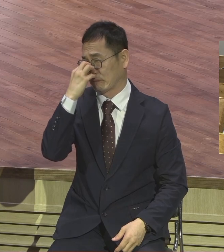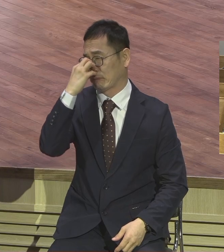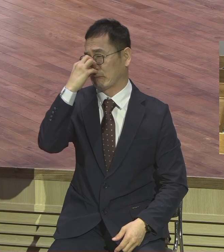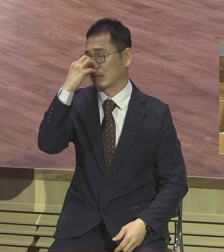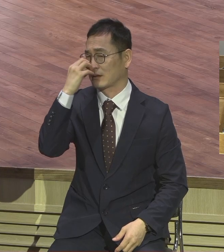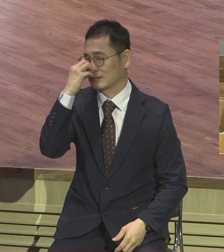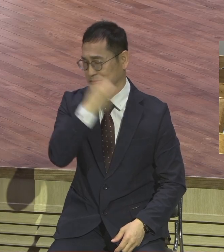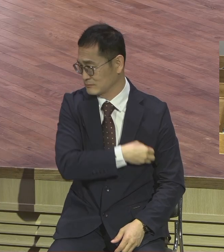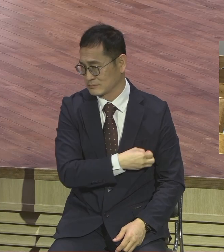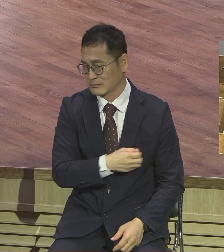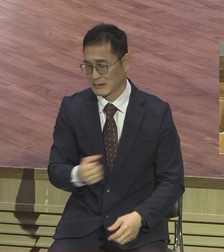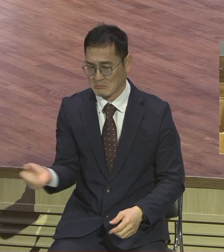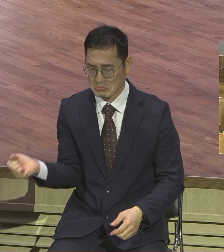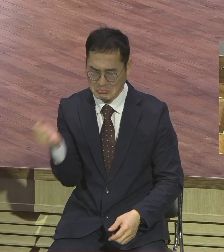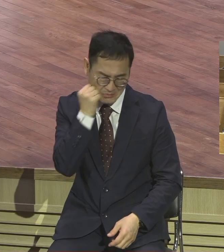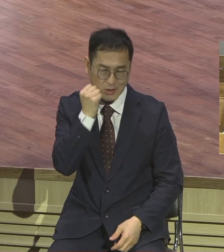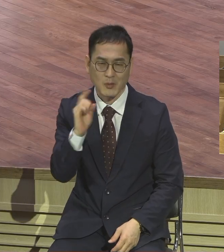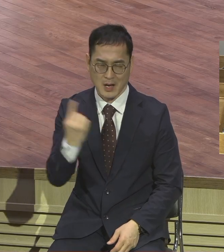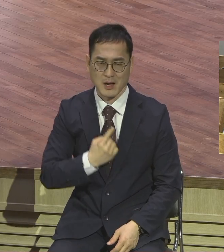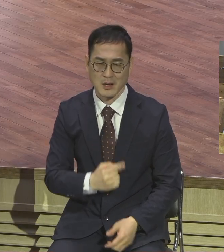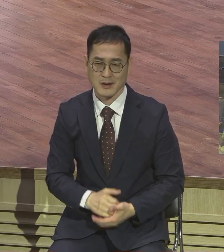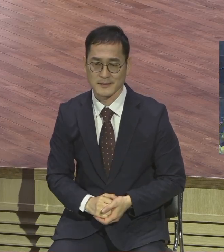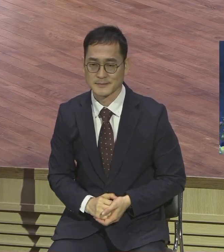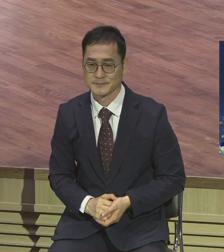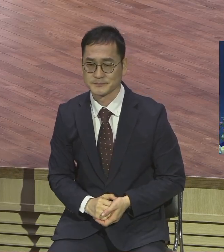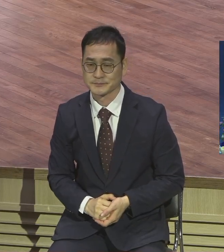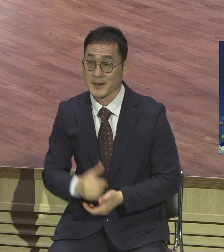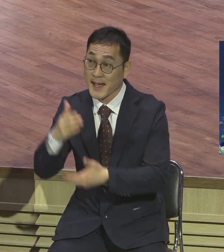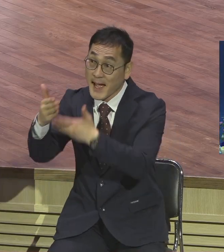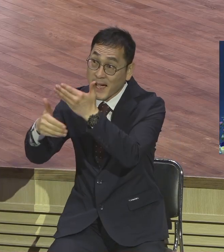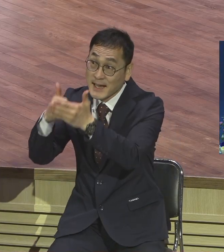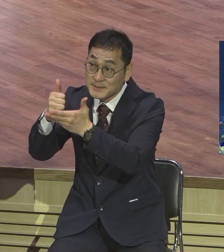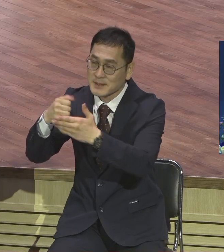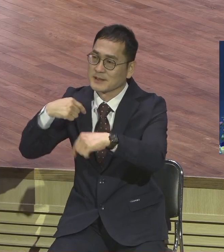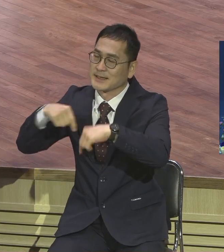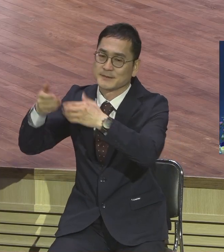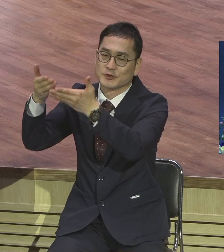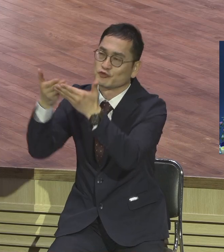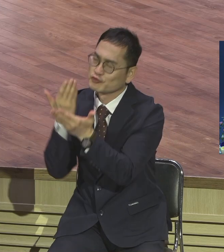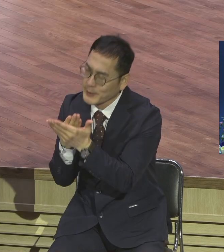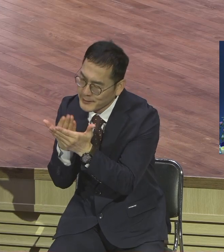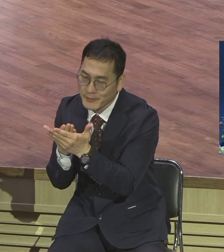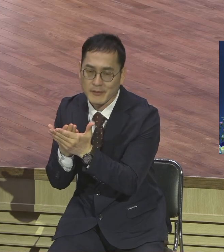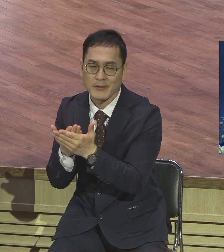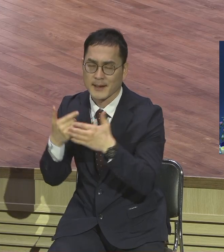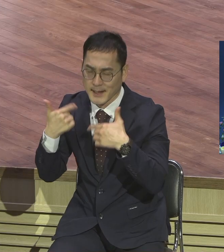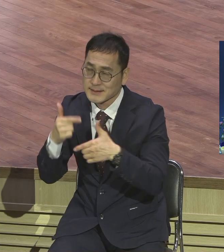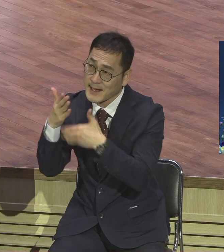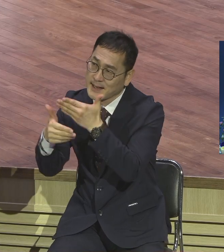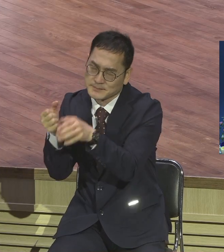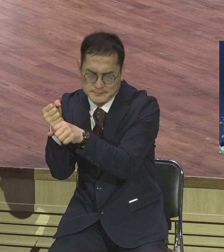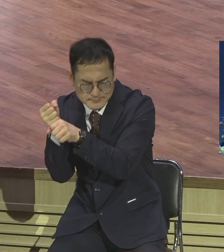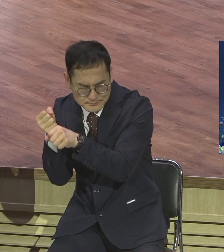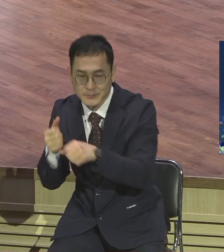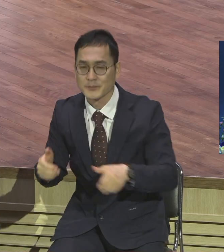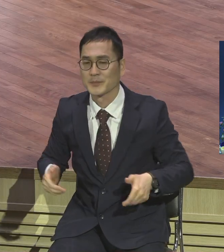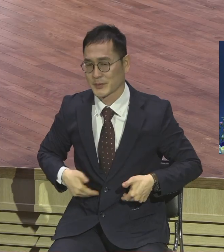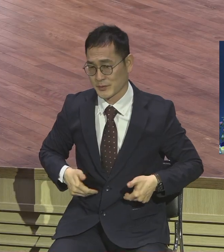일거수일투족 하나님의 다스림을 받는 삶으로 살아야 된다. 그 말이에요. 그 핵심이 뭡니까? 그 핵심이